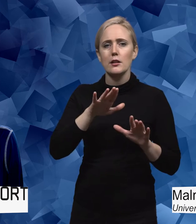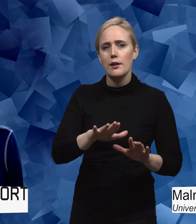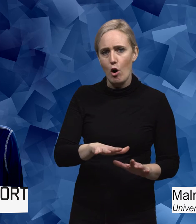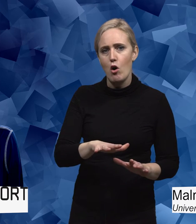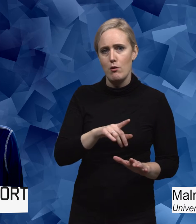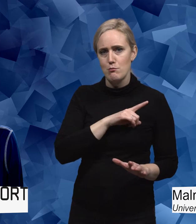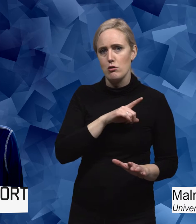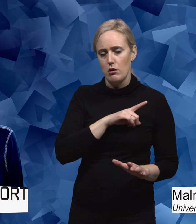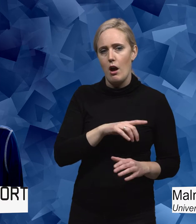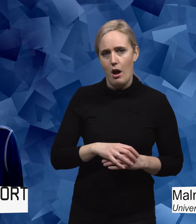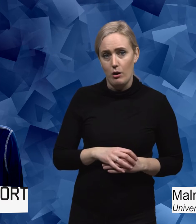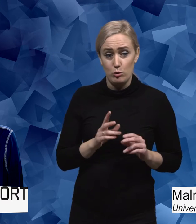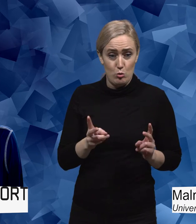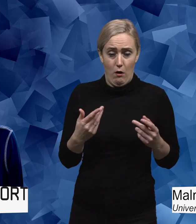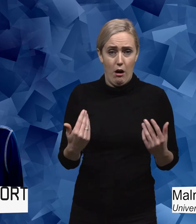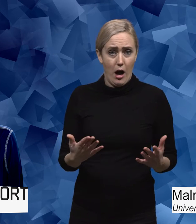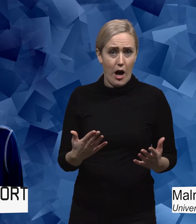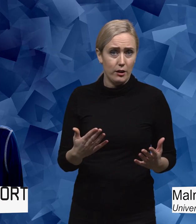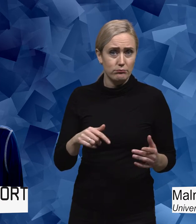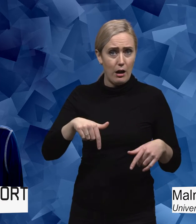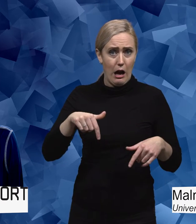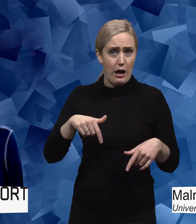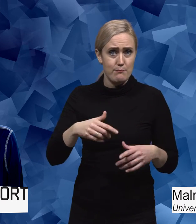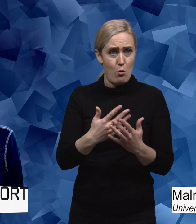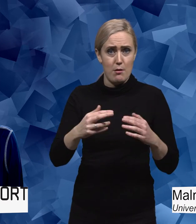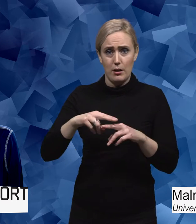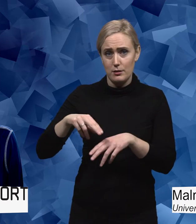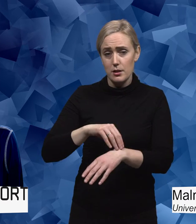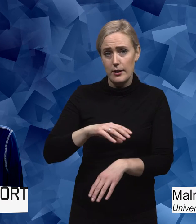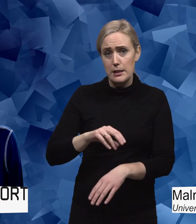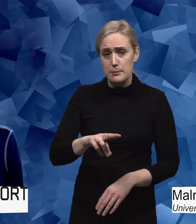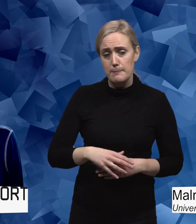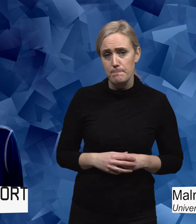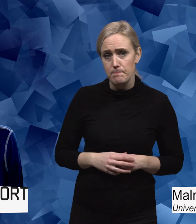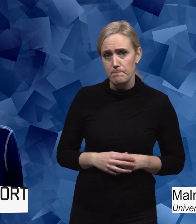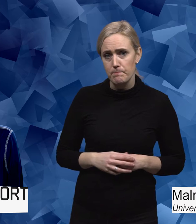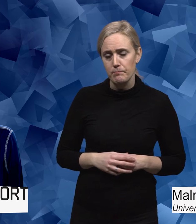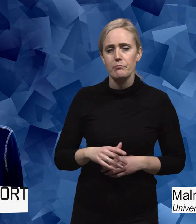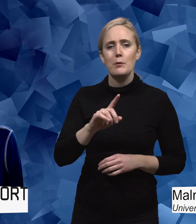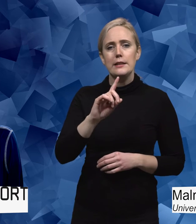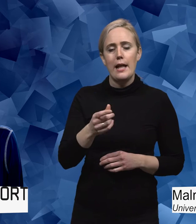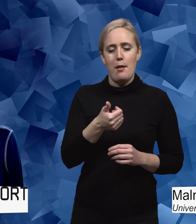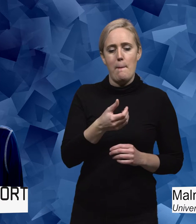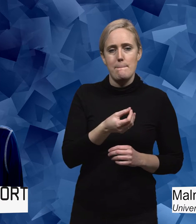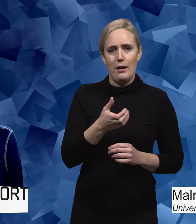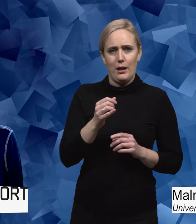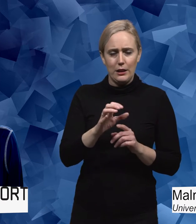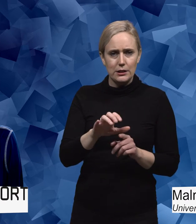väldigt hög grad. Och så ser det ju ut uppenbarligen här på många ställen i Sverige. Sen frågar Backe också var tystnaderna finns i